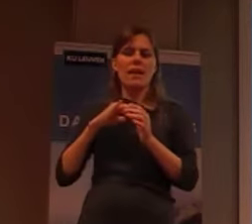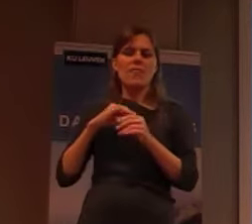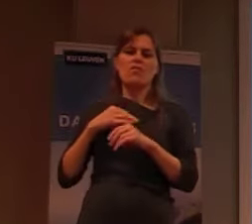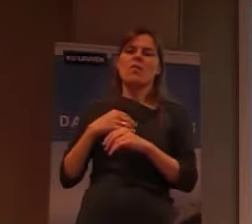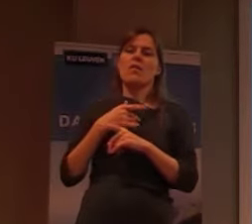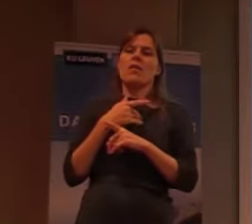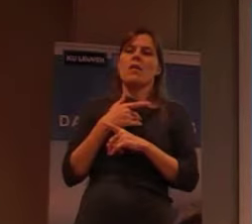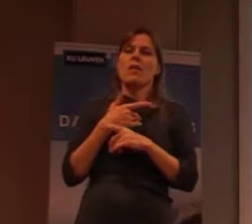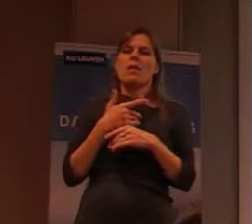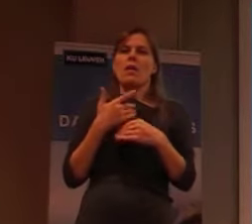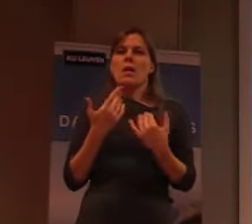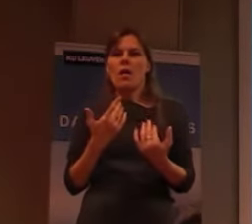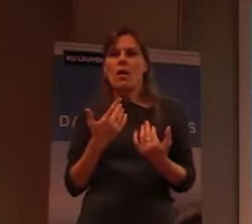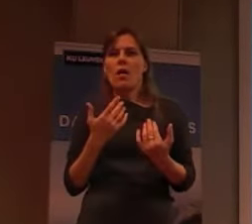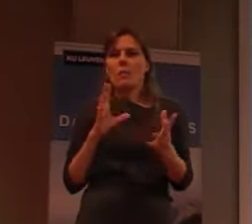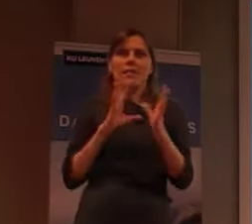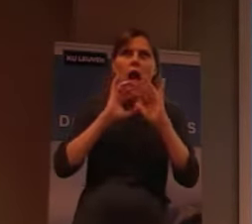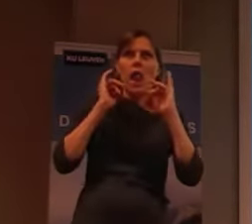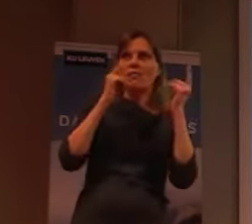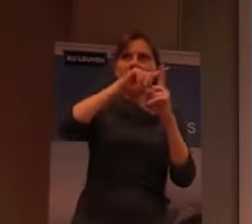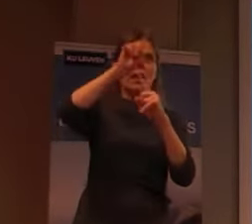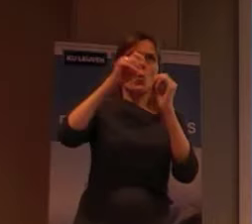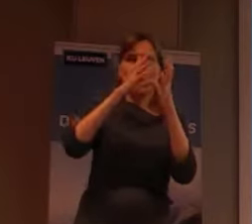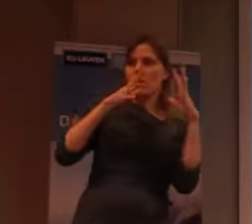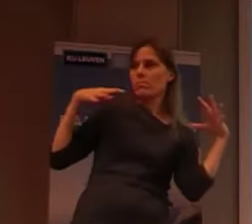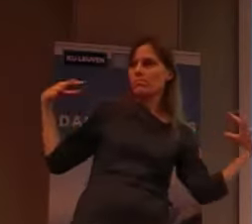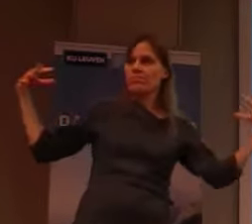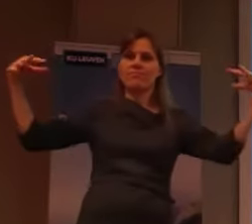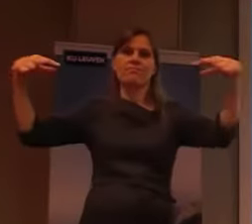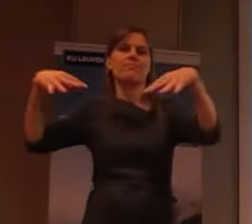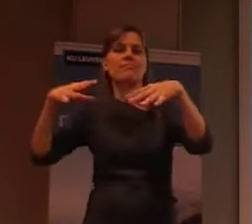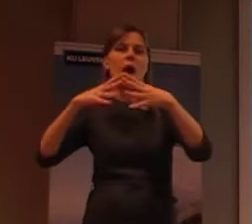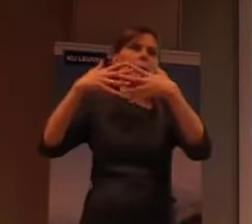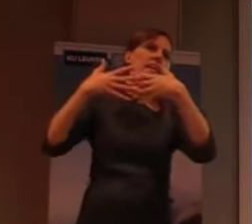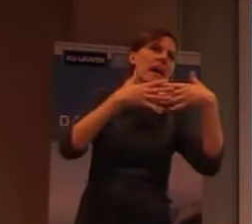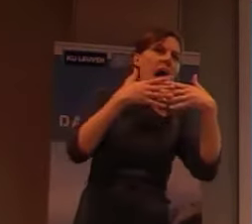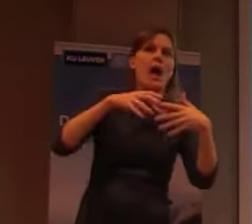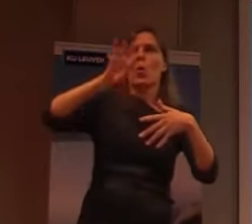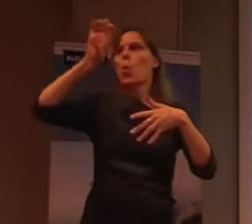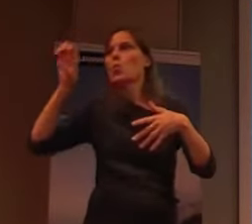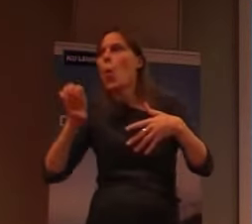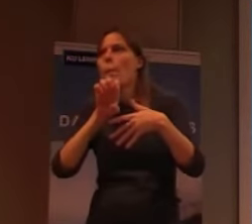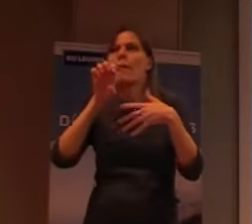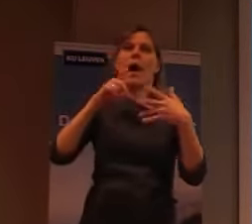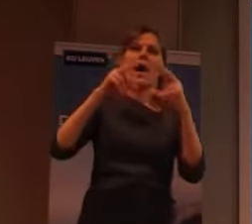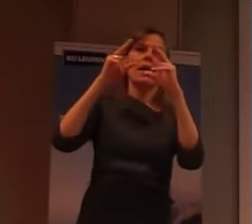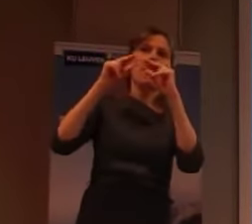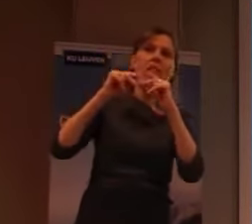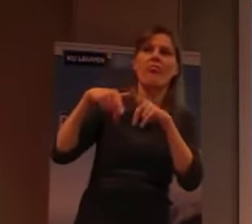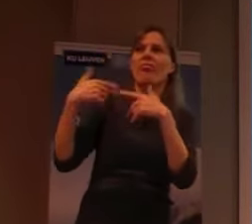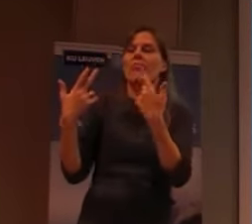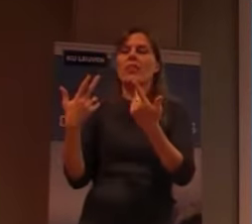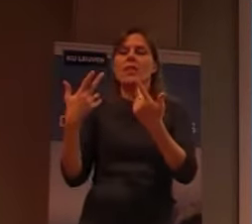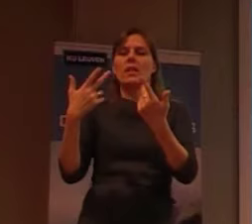westen, als van het oosten, want alles komt daar samen, dus je hebt daar veel, Amerikanen, Europeanen, Japanners, Filipijnen,